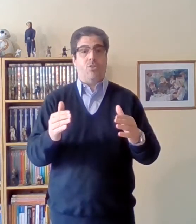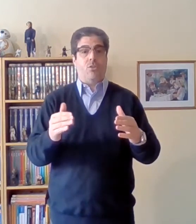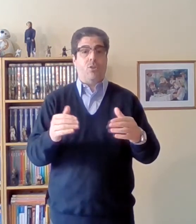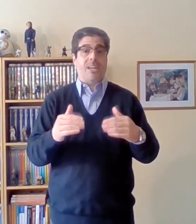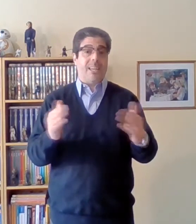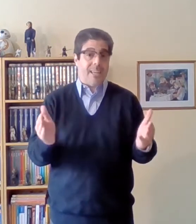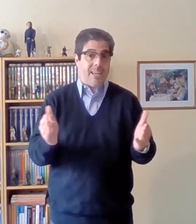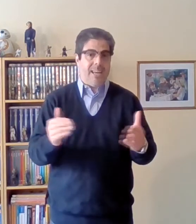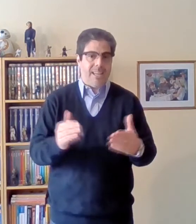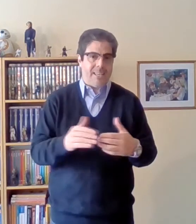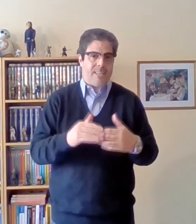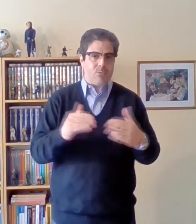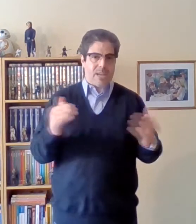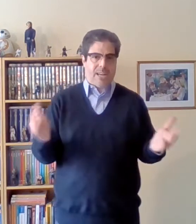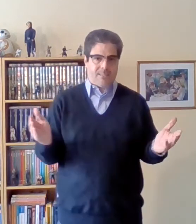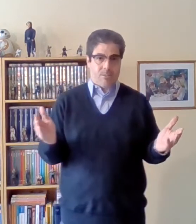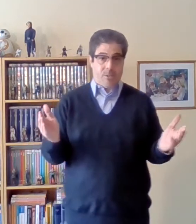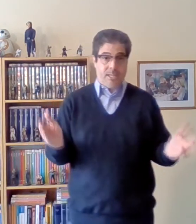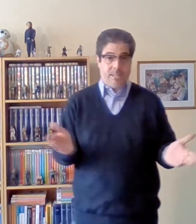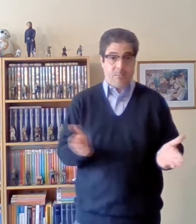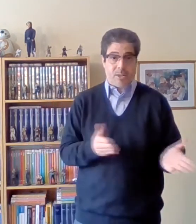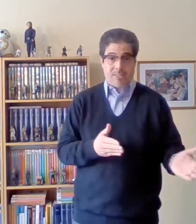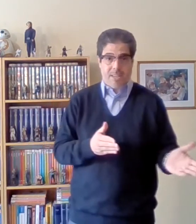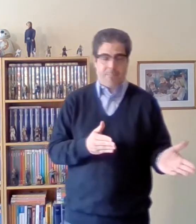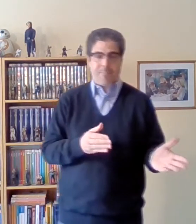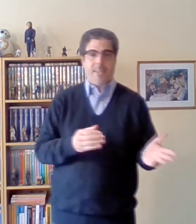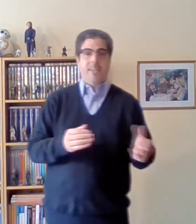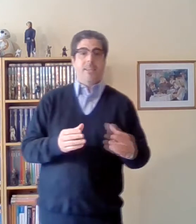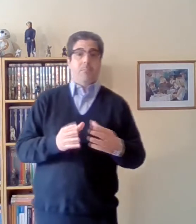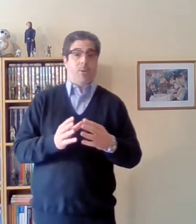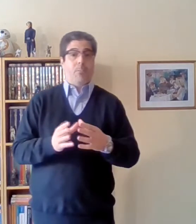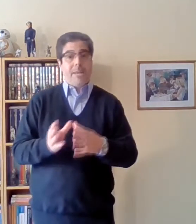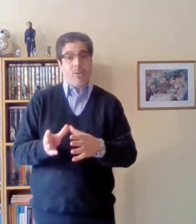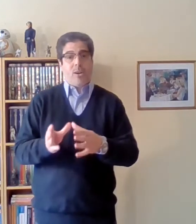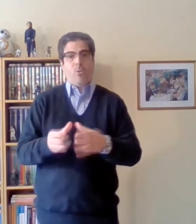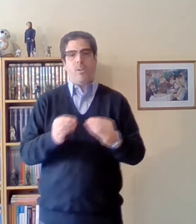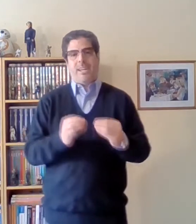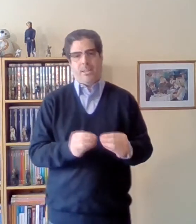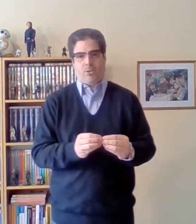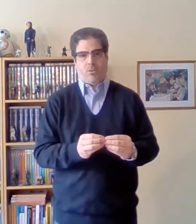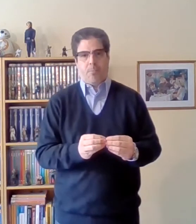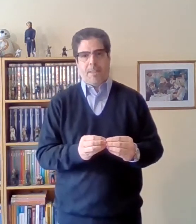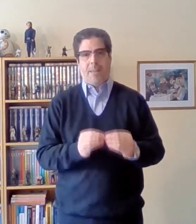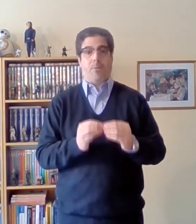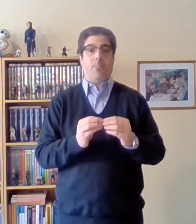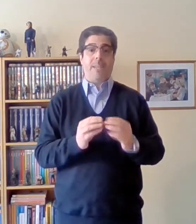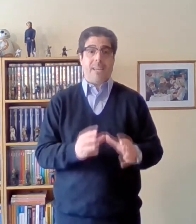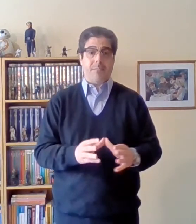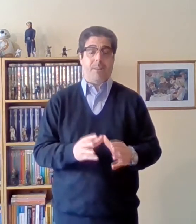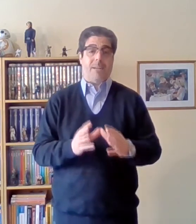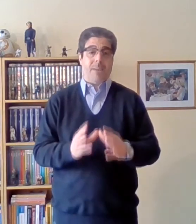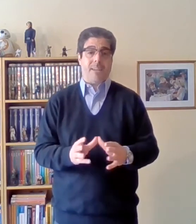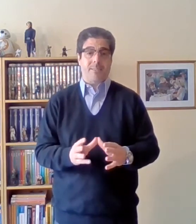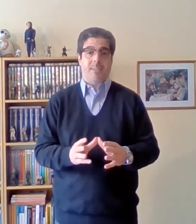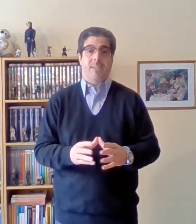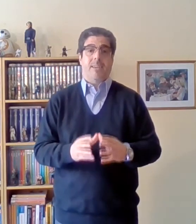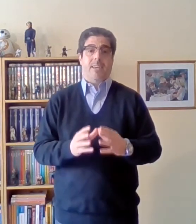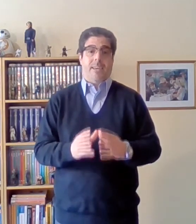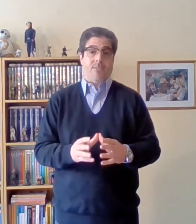cree en leyes naturales, como ya dijimos recién. Pero menos aún esto, la propiedad para Marx es